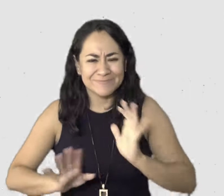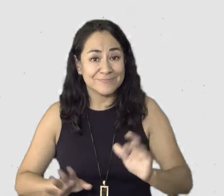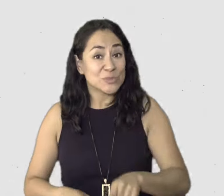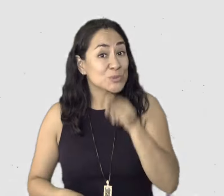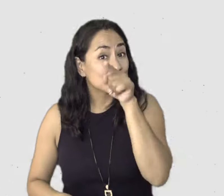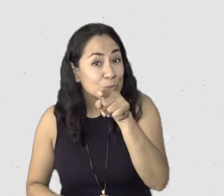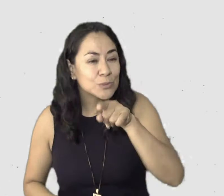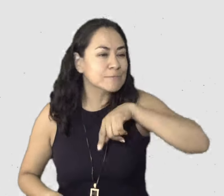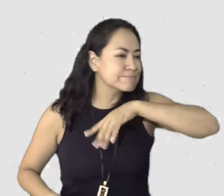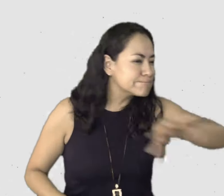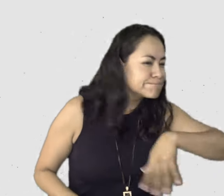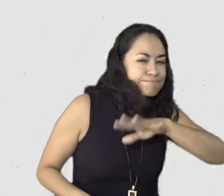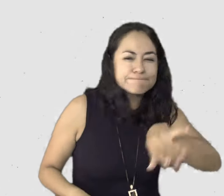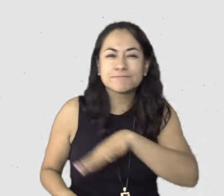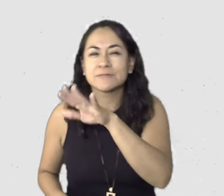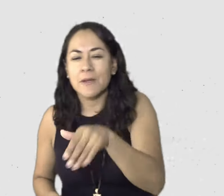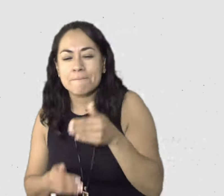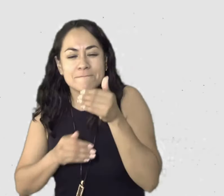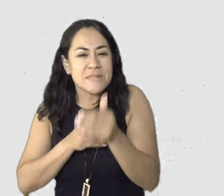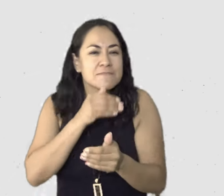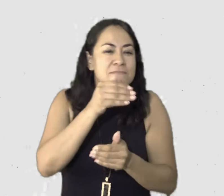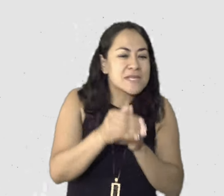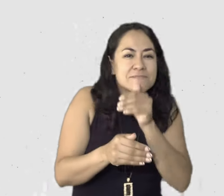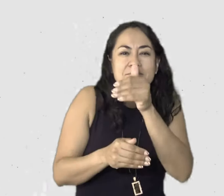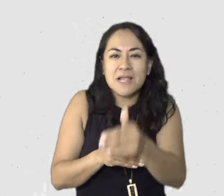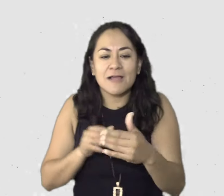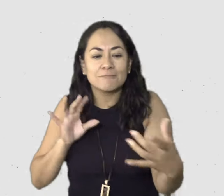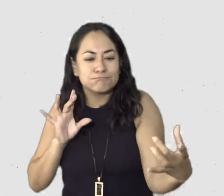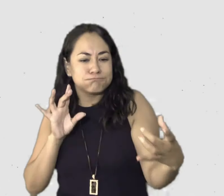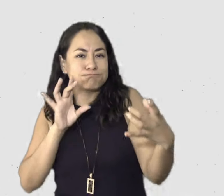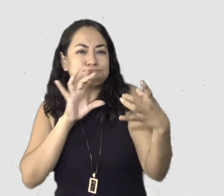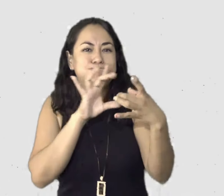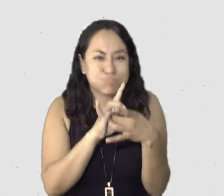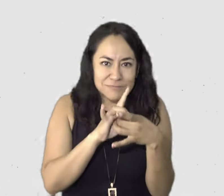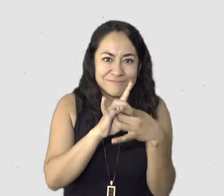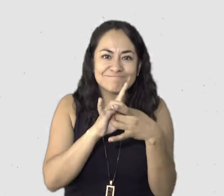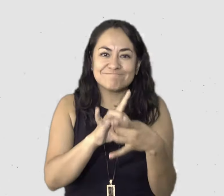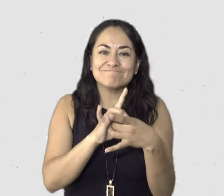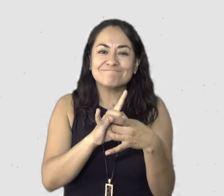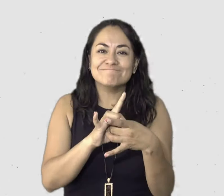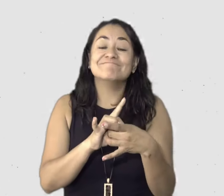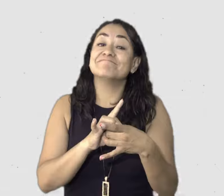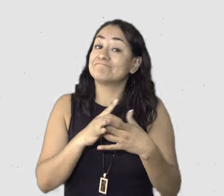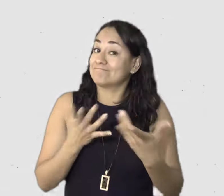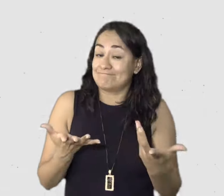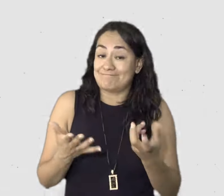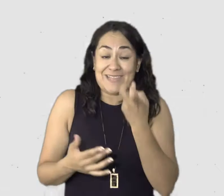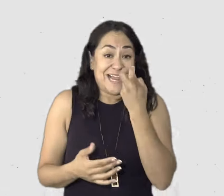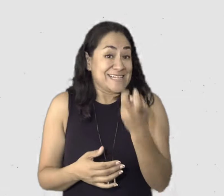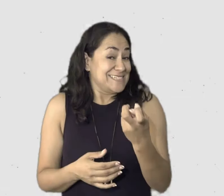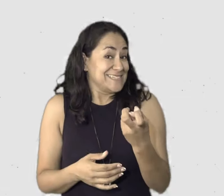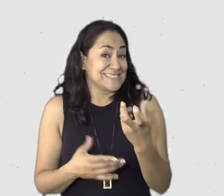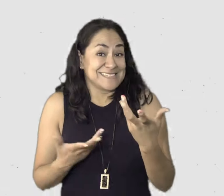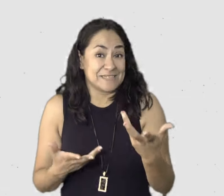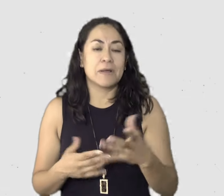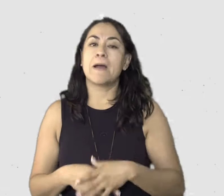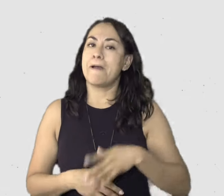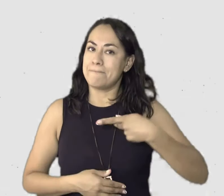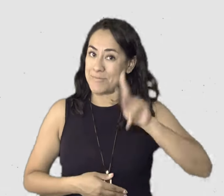construyendo. Si es que son afines y si es que, pues si es que era, era el lugar adecuado. Pero, pues primero